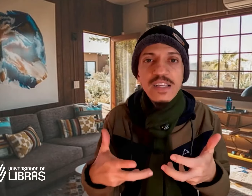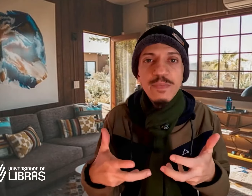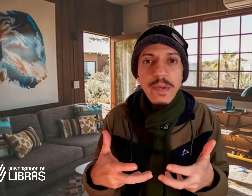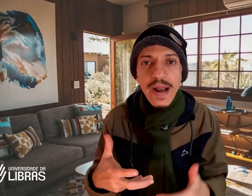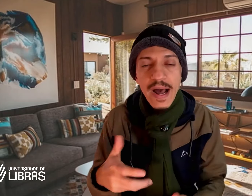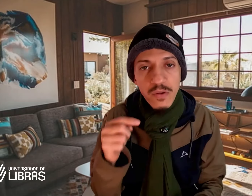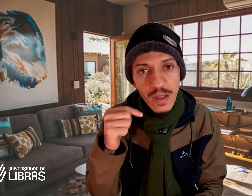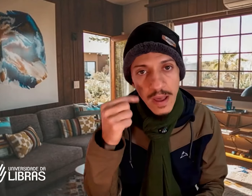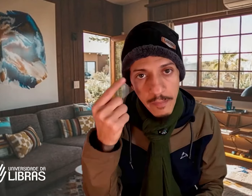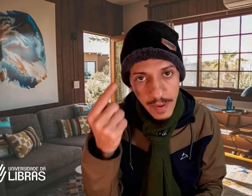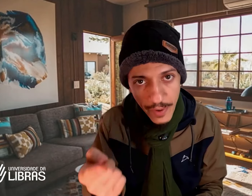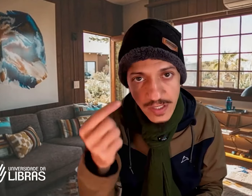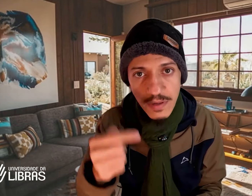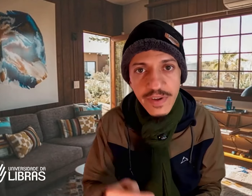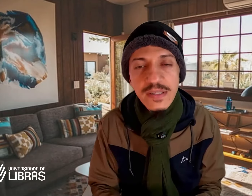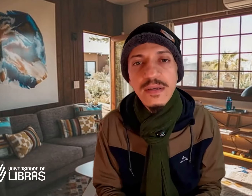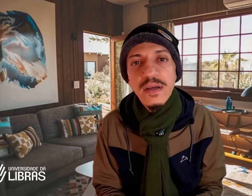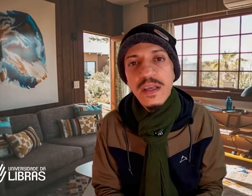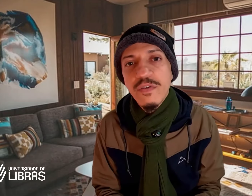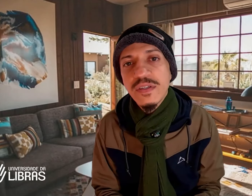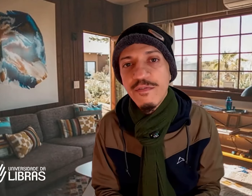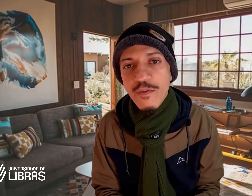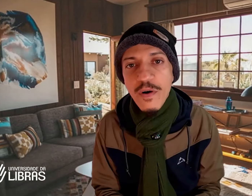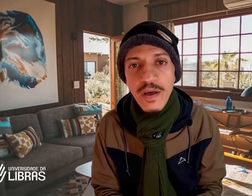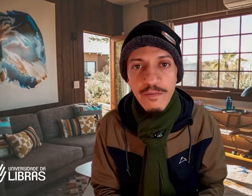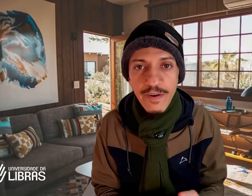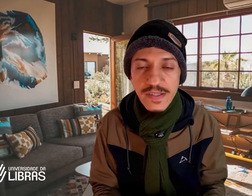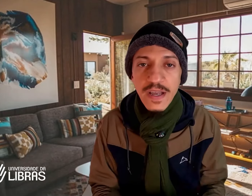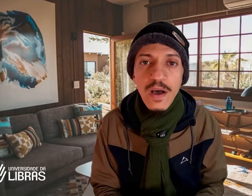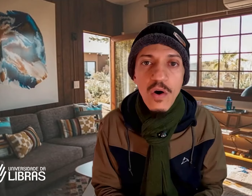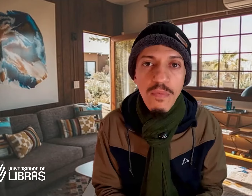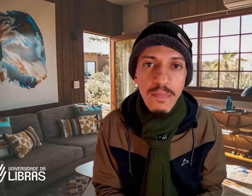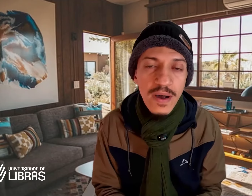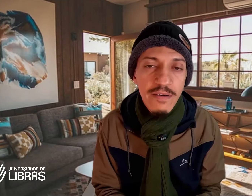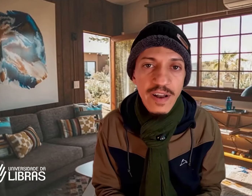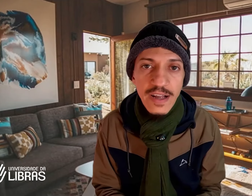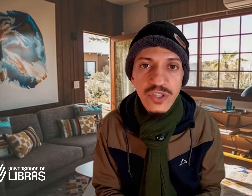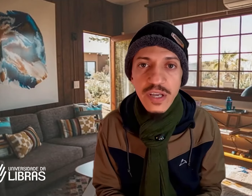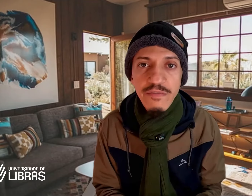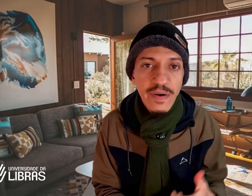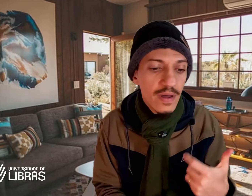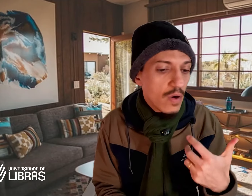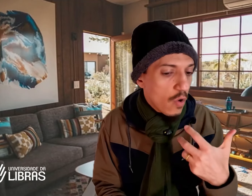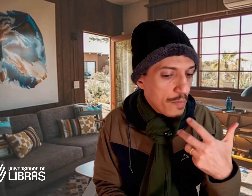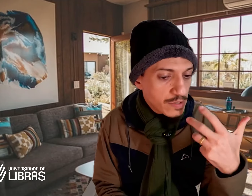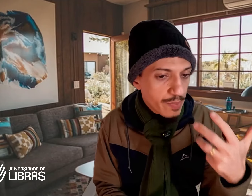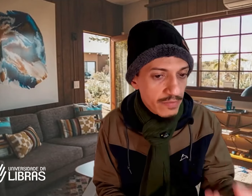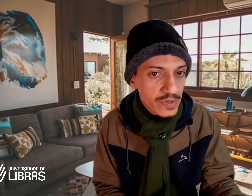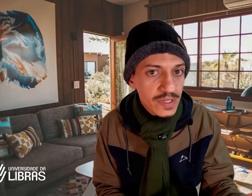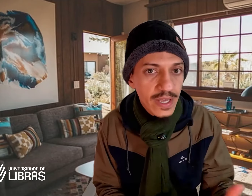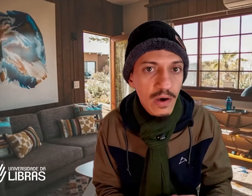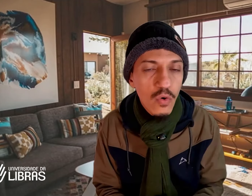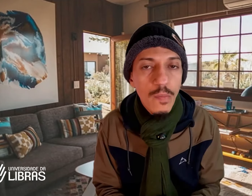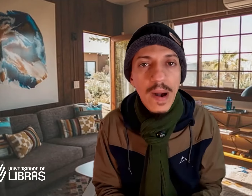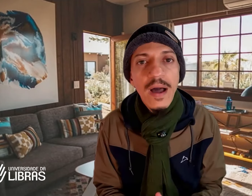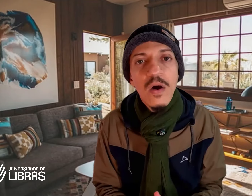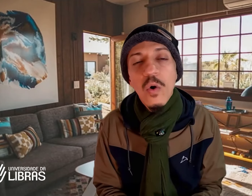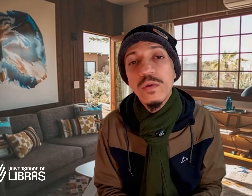preparado a próxima vez que você for fazer uma banca avaliativa ou mesmo para você ocupar outras